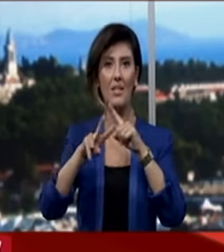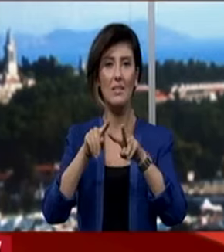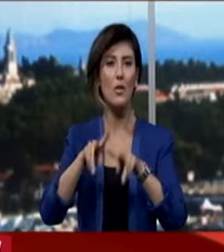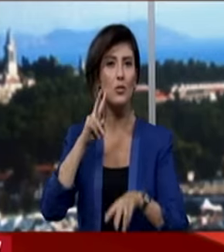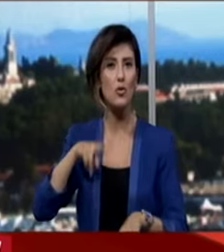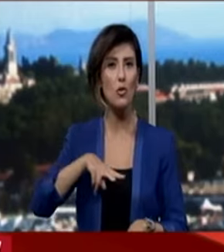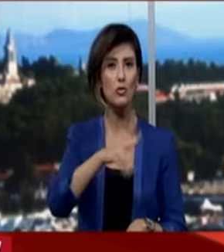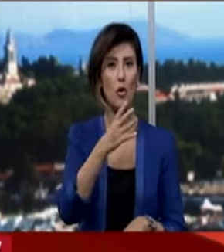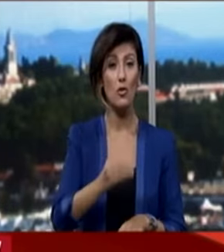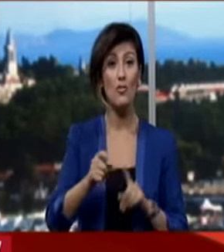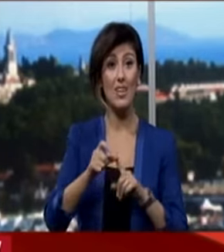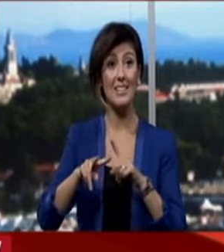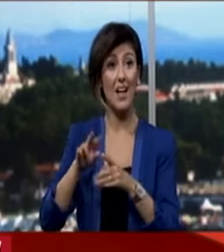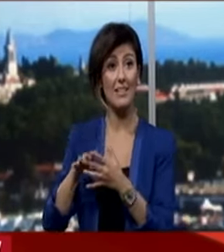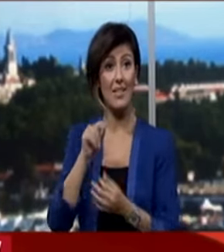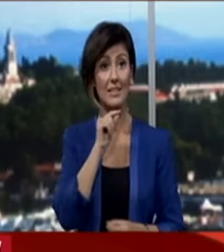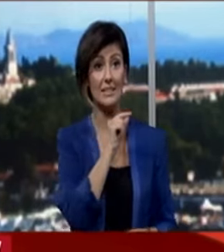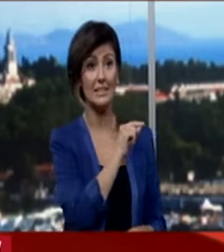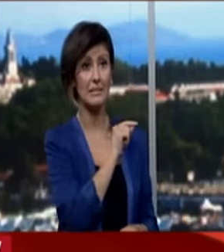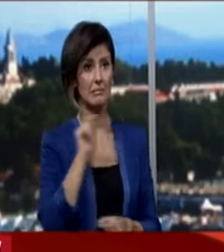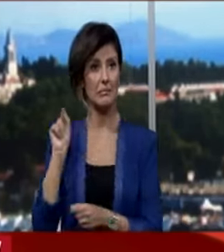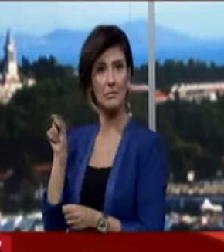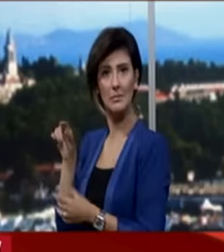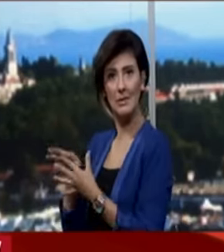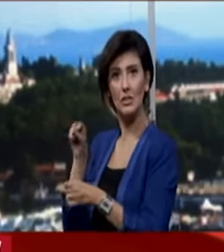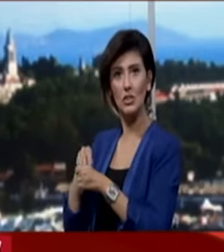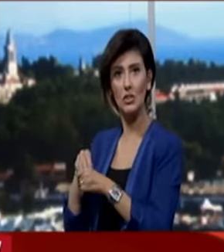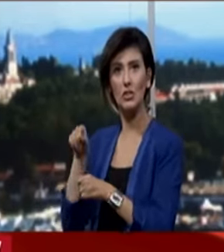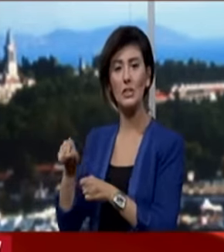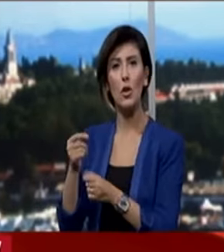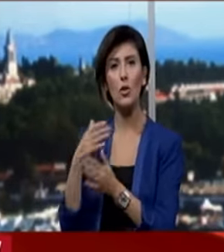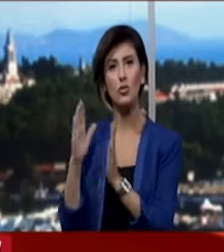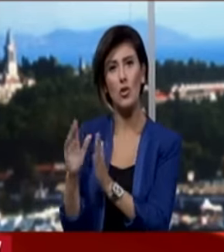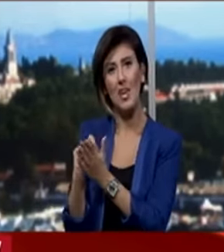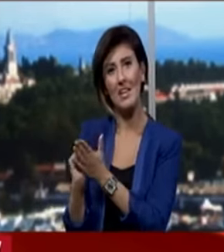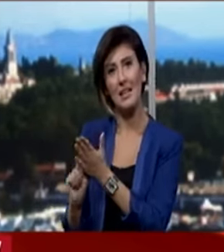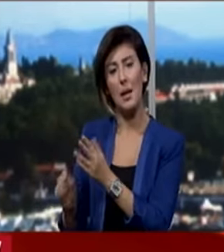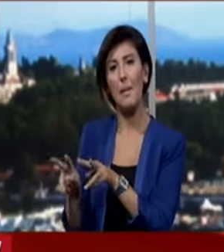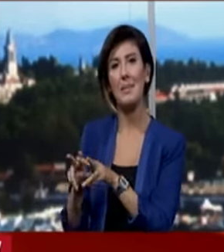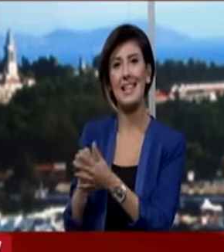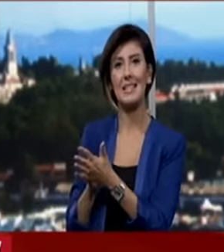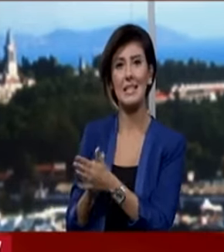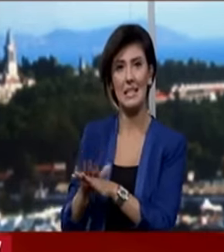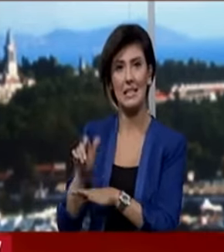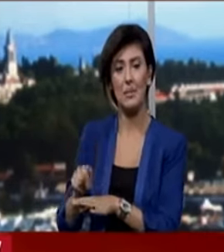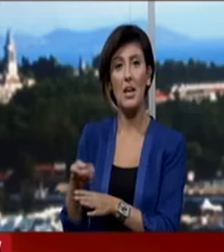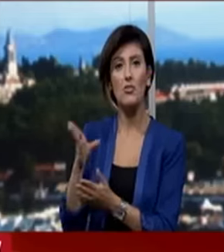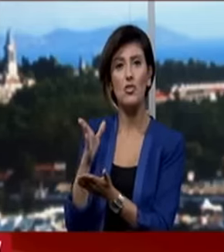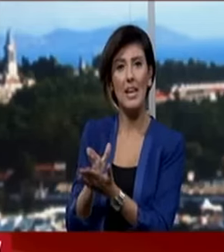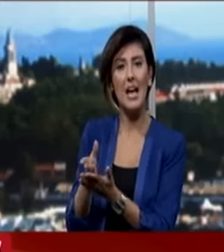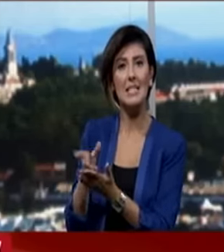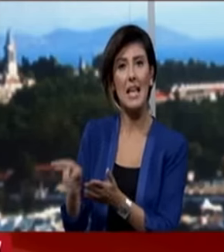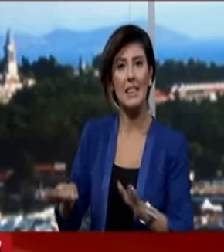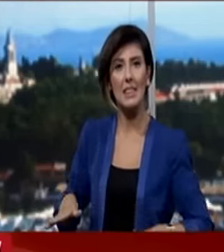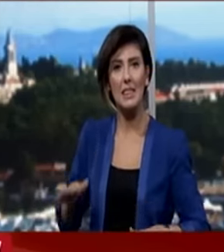Çetin Altan için ilk tören uzun yıllar köşe yazarlığı yaptığı Milliyet gazetesinde düzenlendi. Cenaze namazı ise